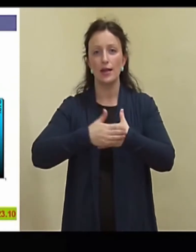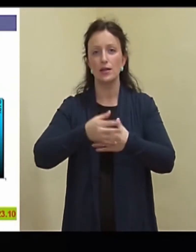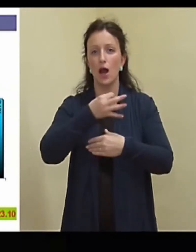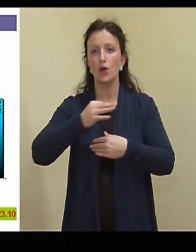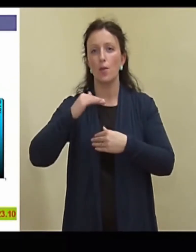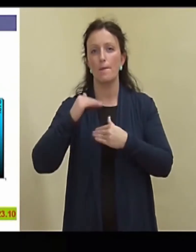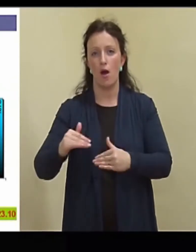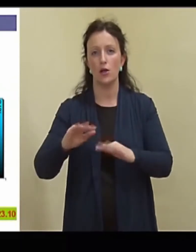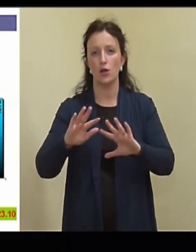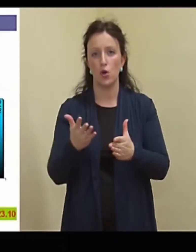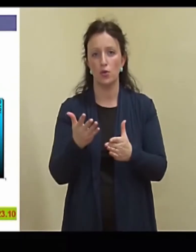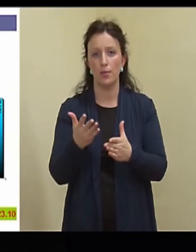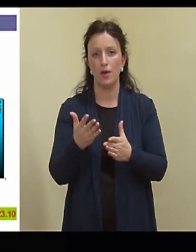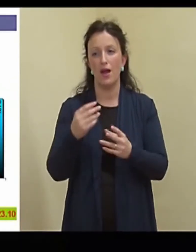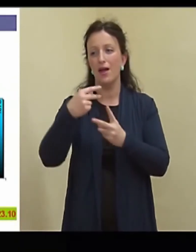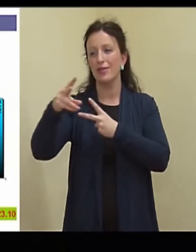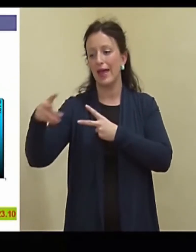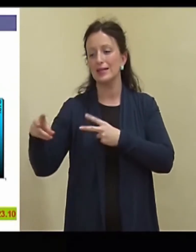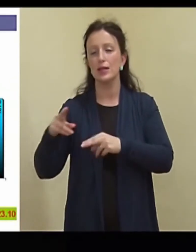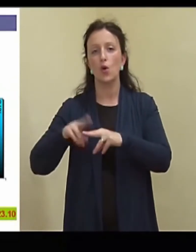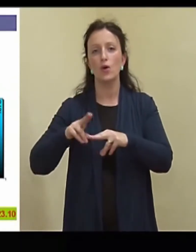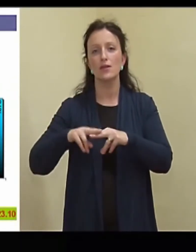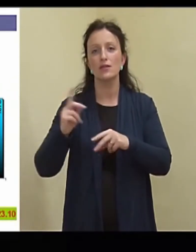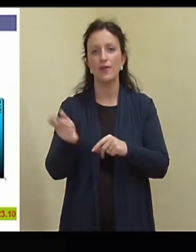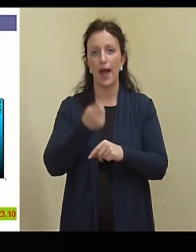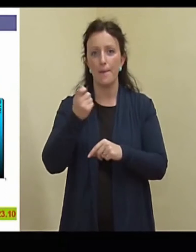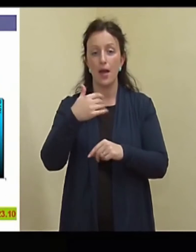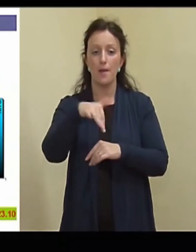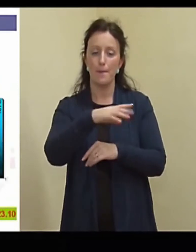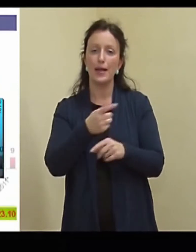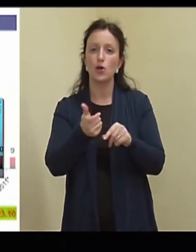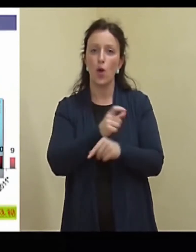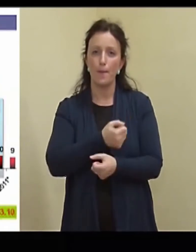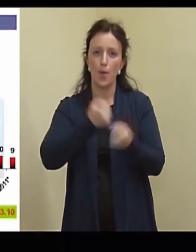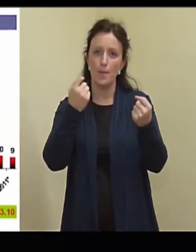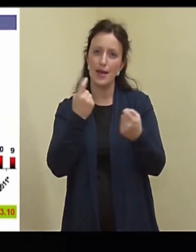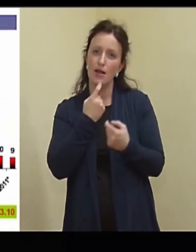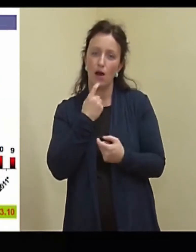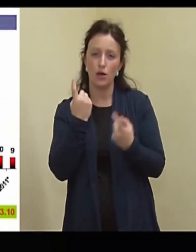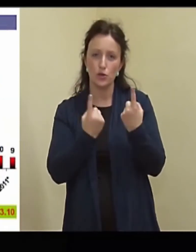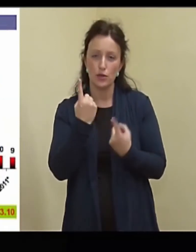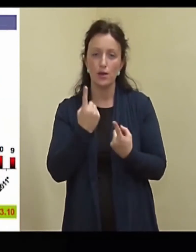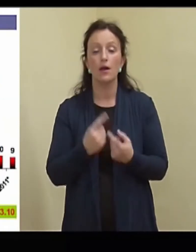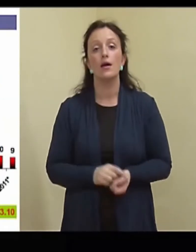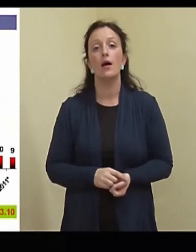Harjumaal. Mujal on vähem. Meil on rohkem igasuguseid pommikahtluseid ja muidest. Plahvatused.